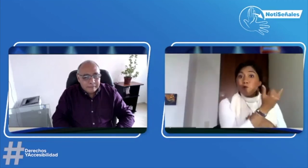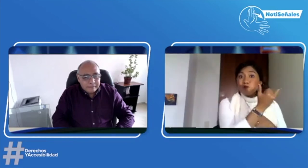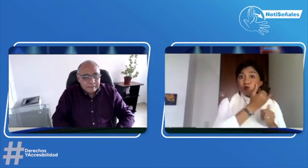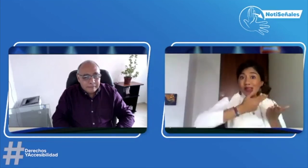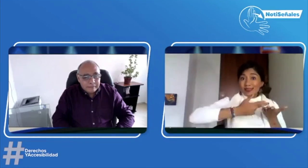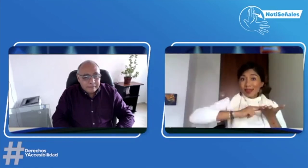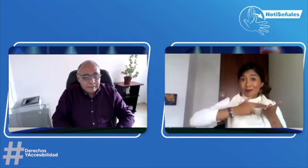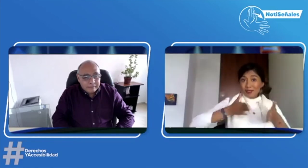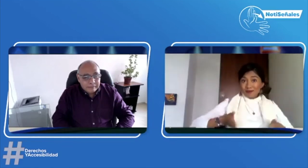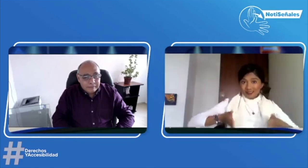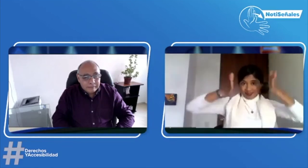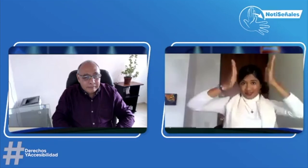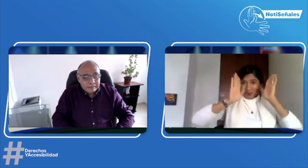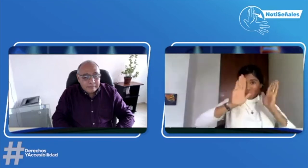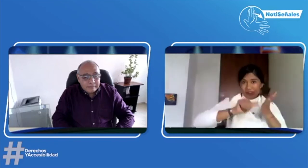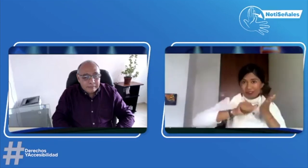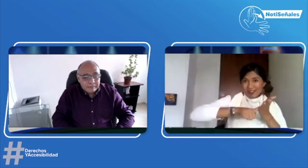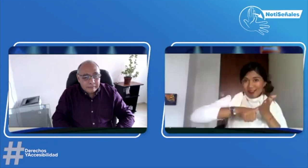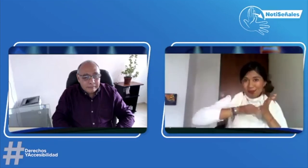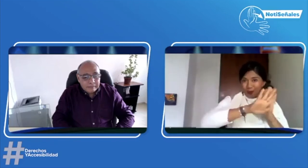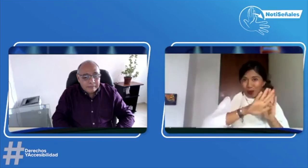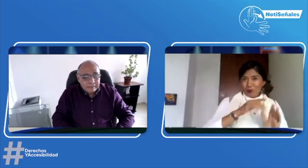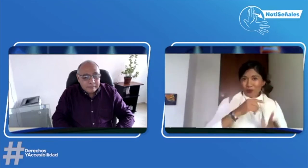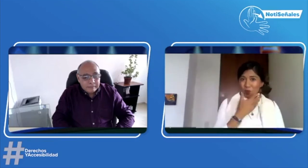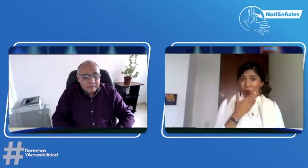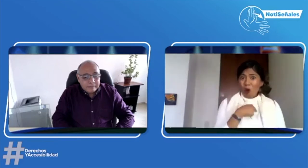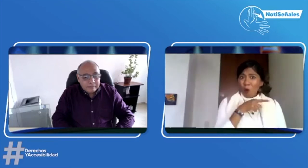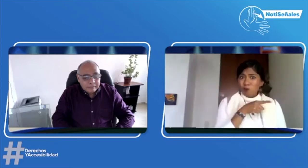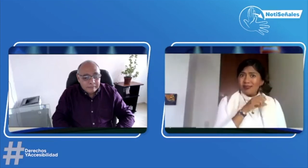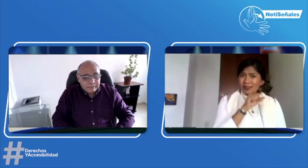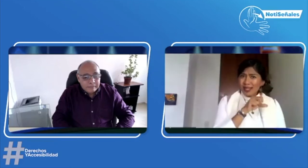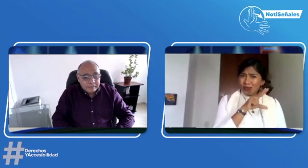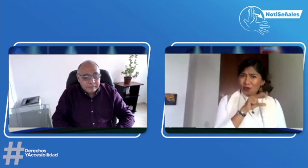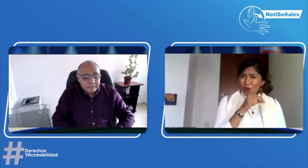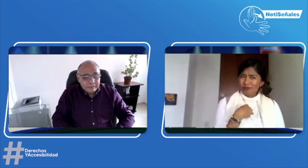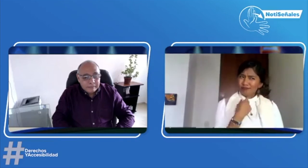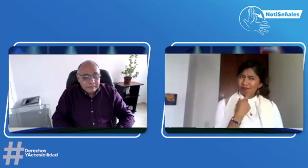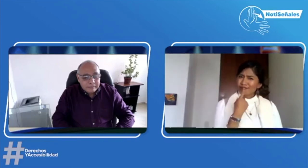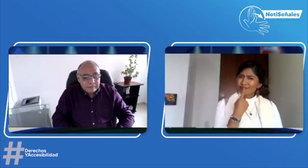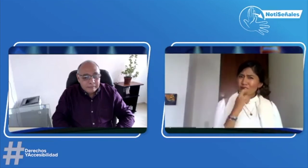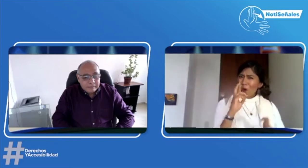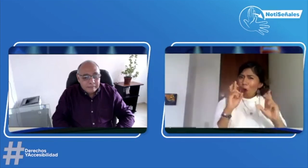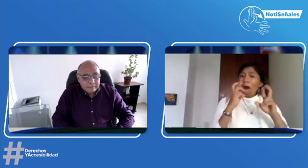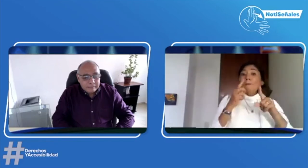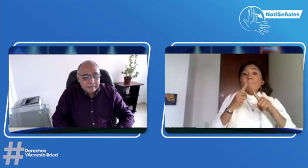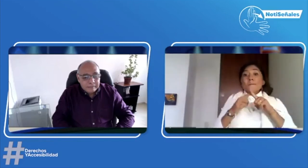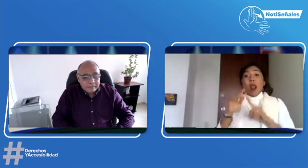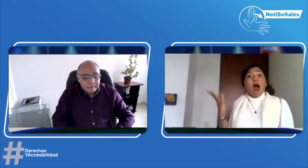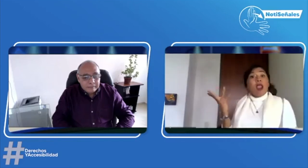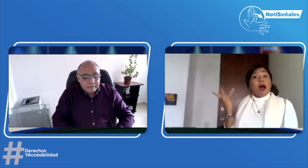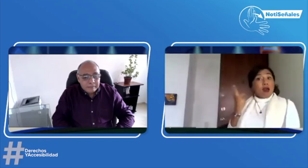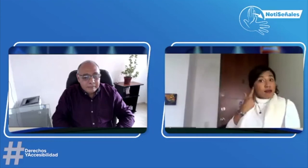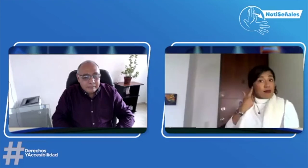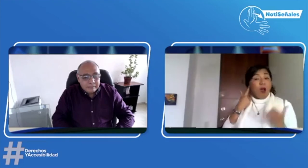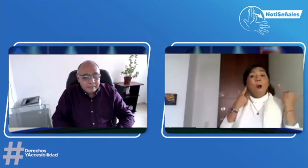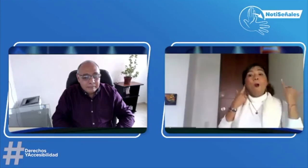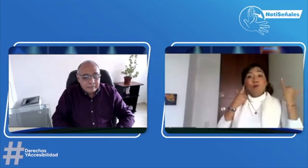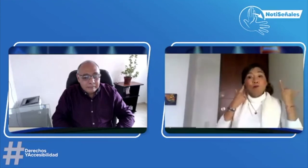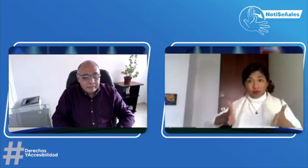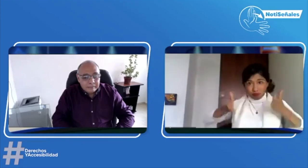Vamos a probar si allí en la capacitación. Yo sigo teniendo, pues, el proceso con